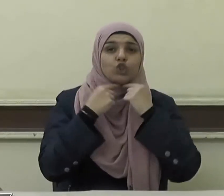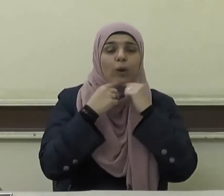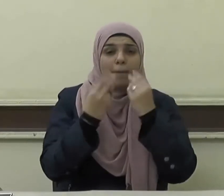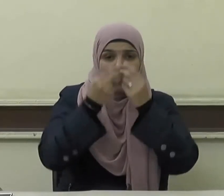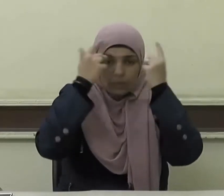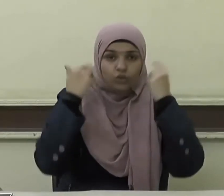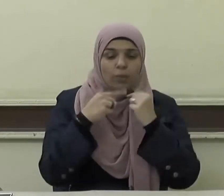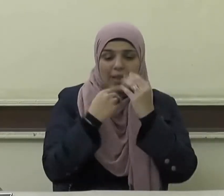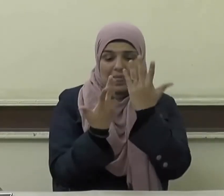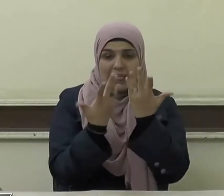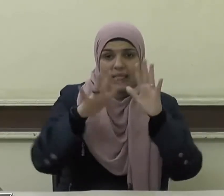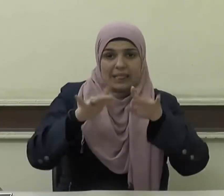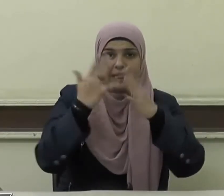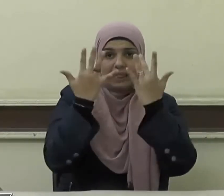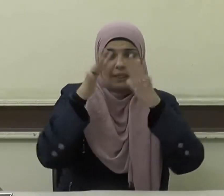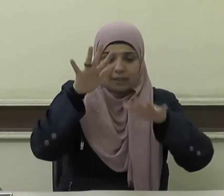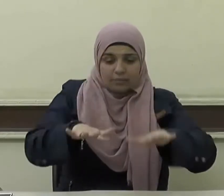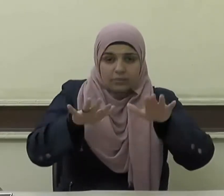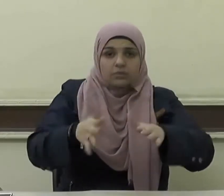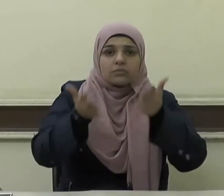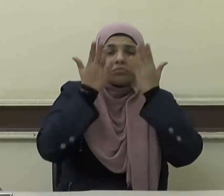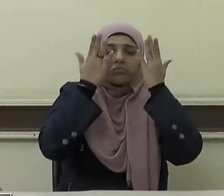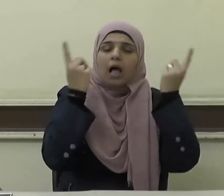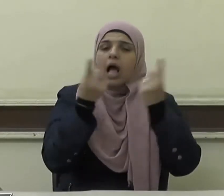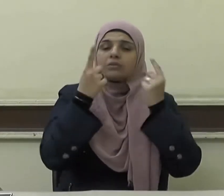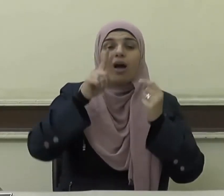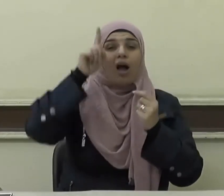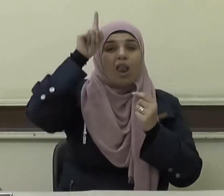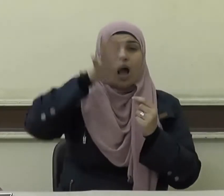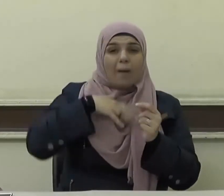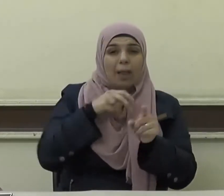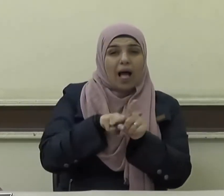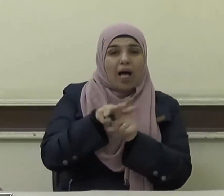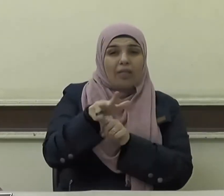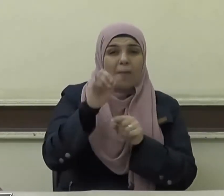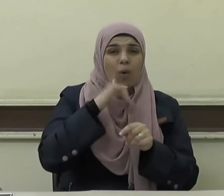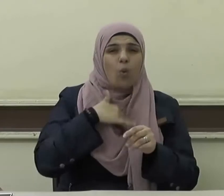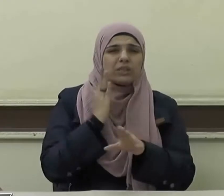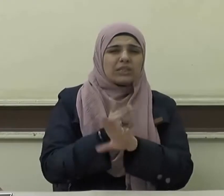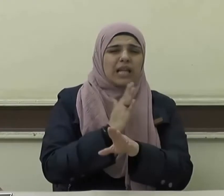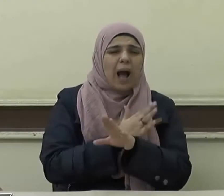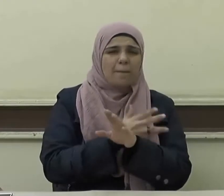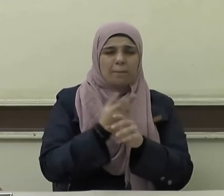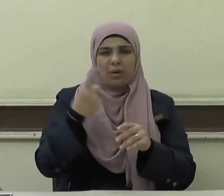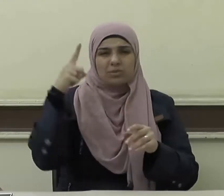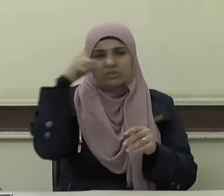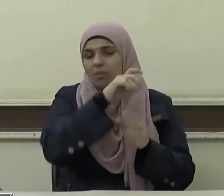وأيديكم منه ما يريد الله ليجعل عليكم من حرج